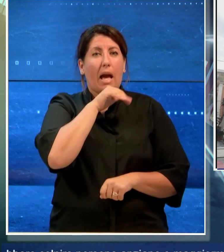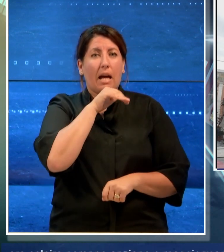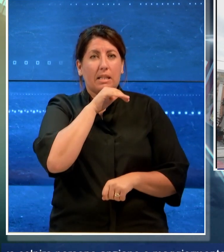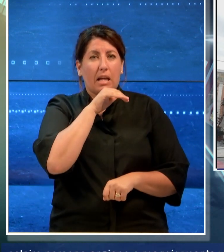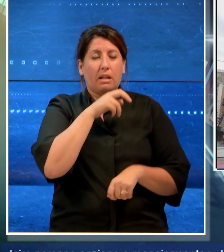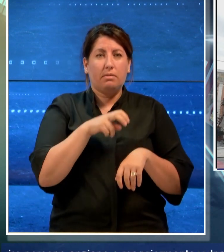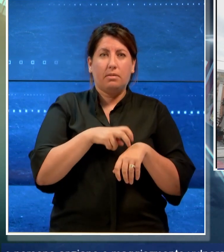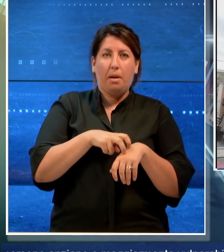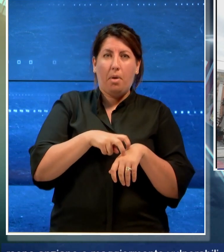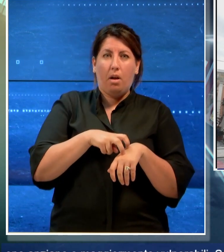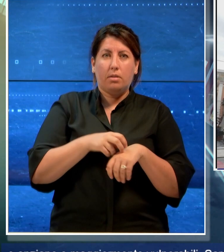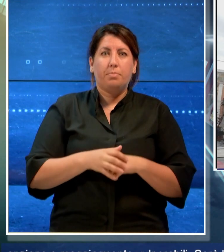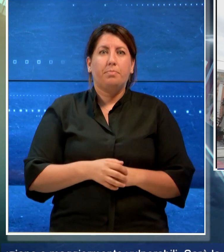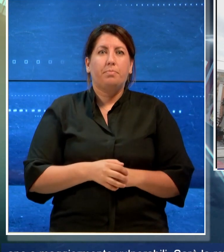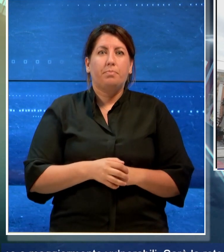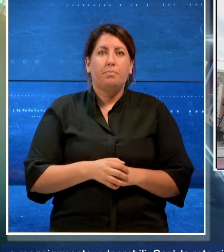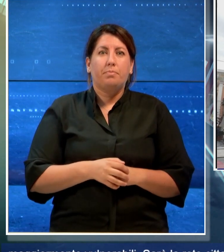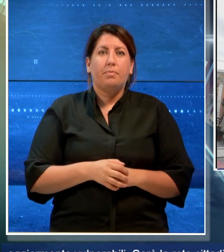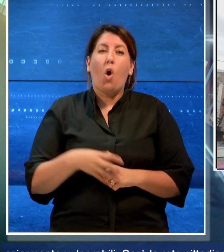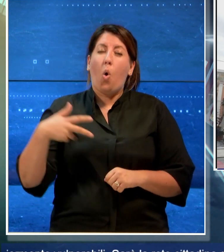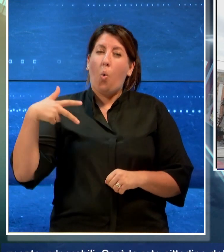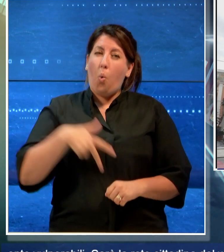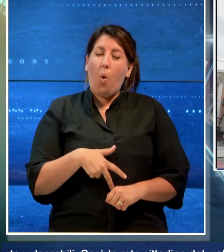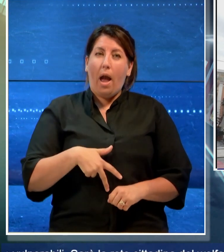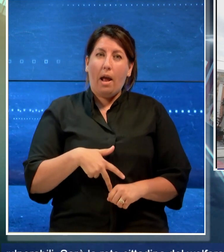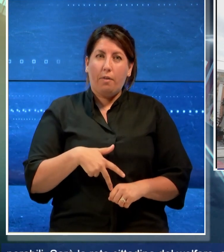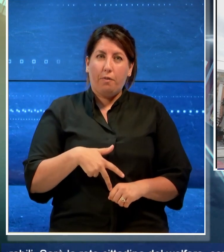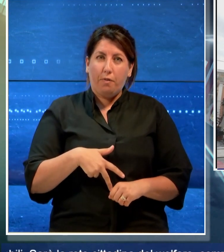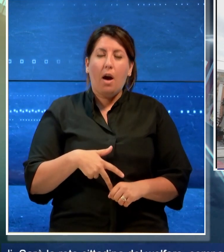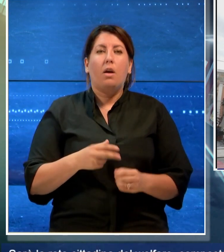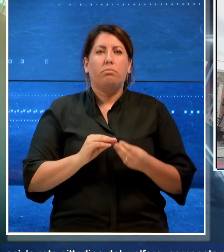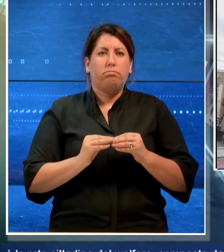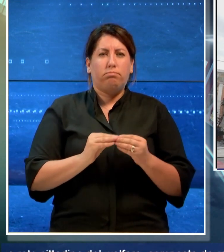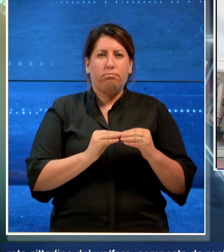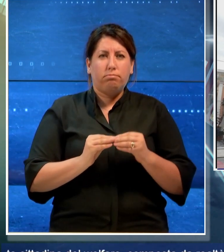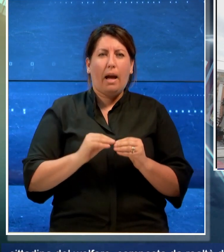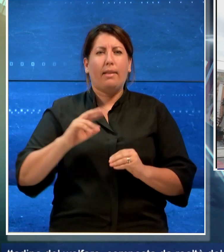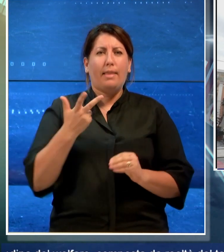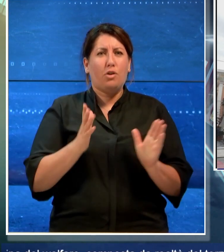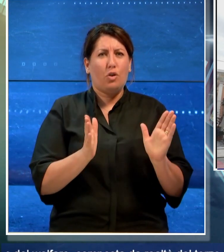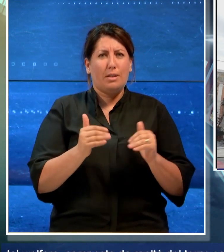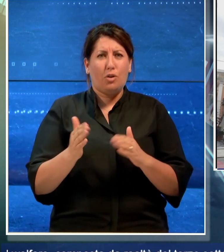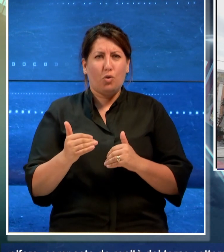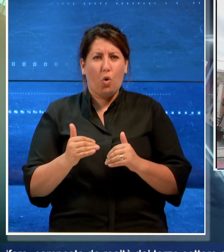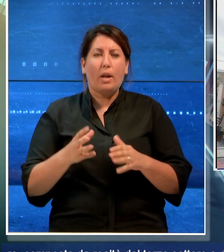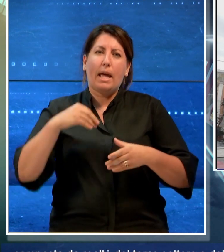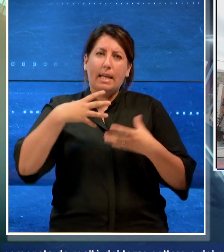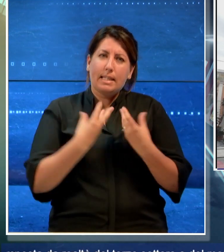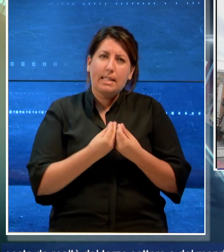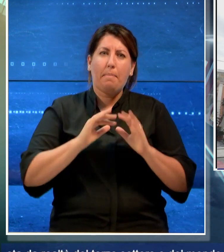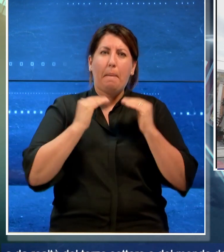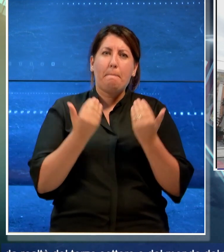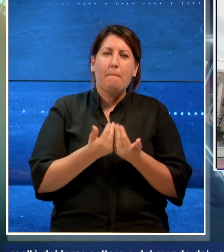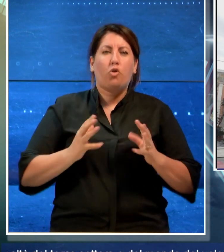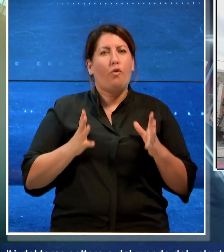Sarà la rete cittadina del welfare composta da realtà del terzo settore e del mondo del volontariato